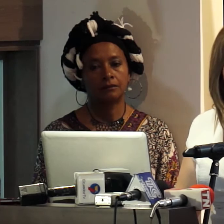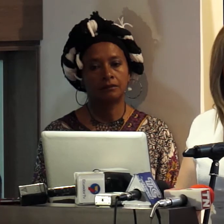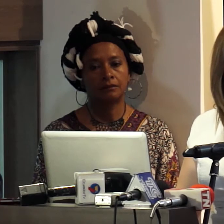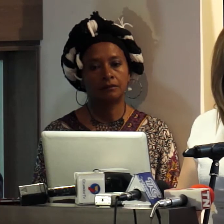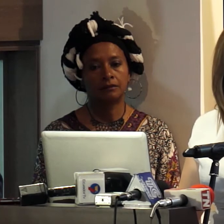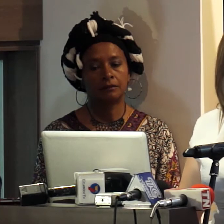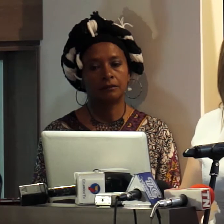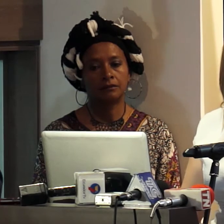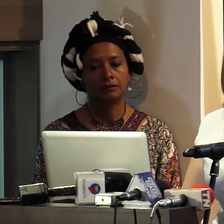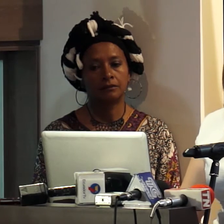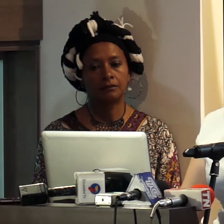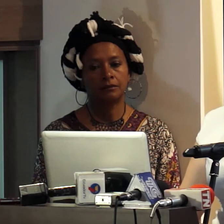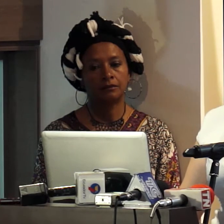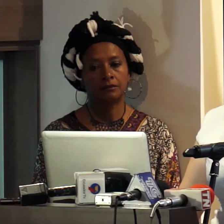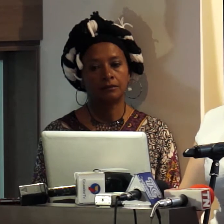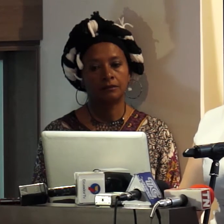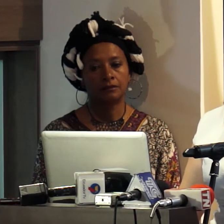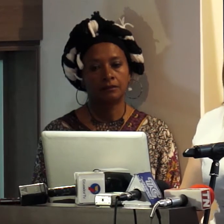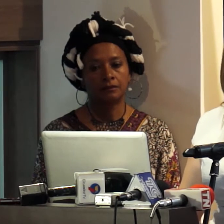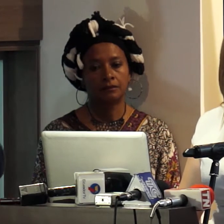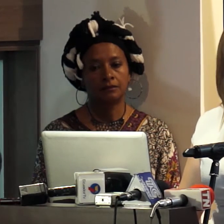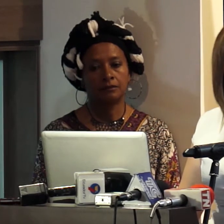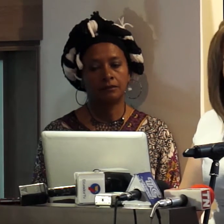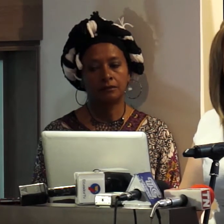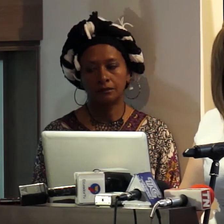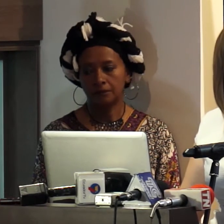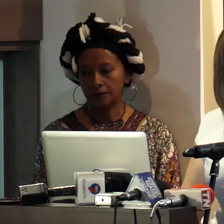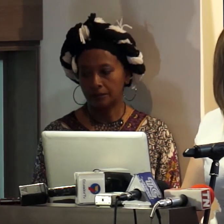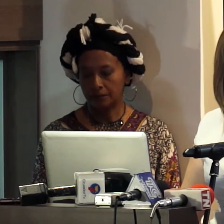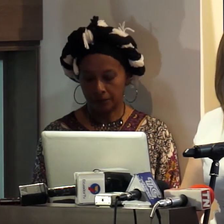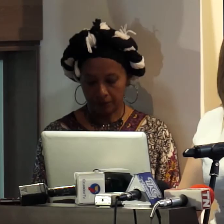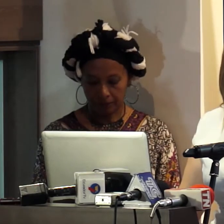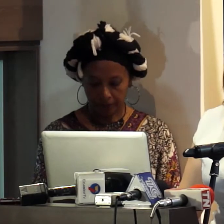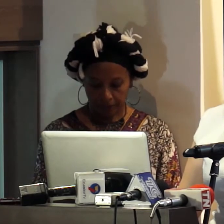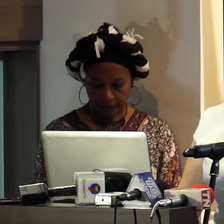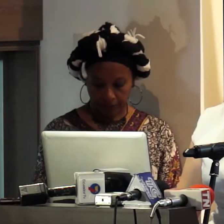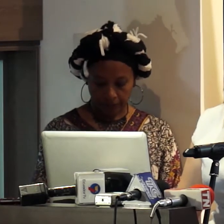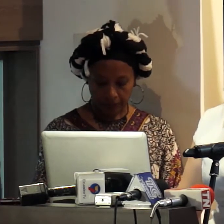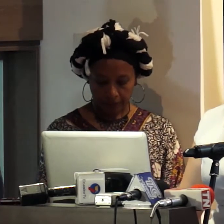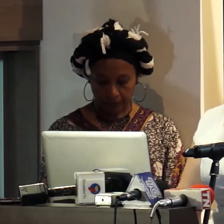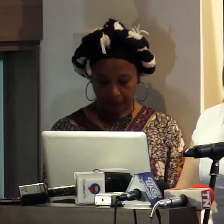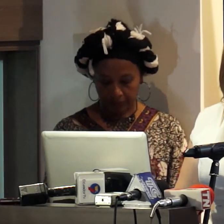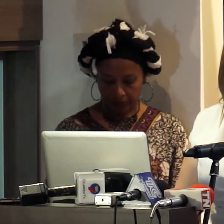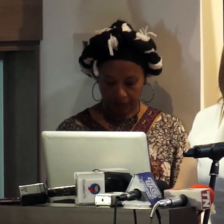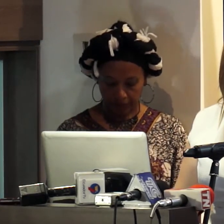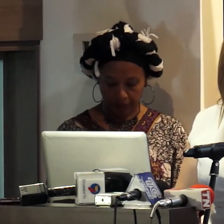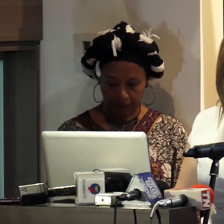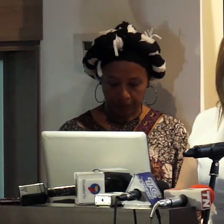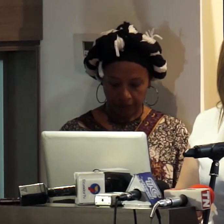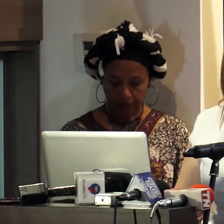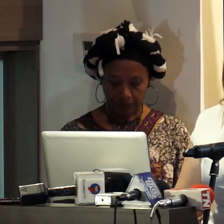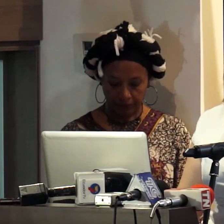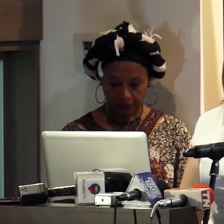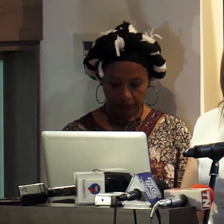su autopromoción es de otras franjas es decir la de responsabilidad compartida B y la de la franja para